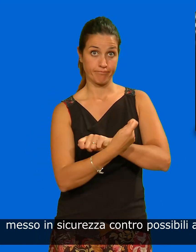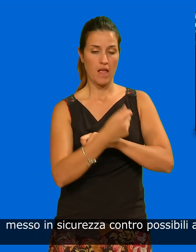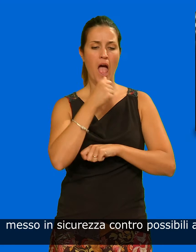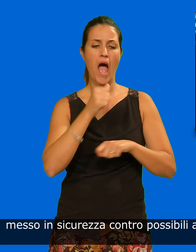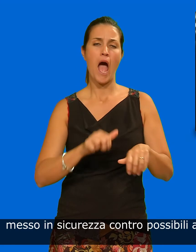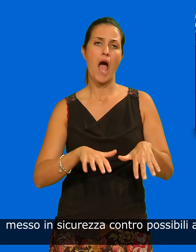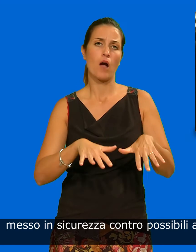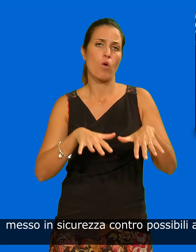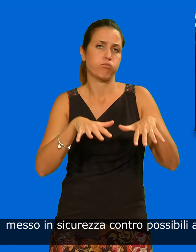contro possibili allagamenti